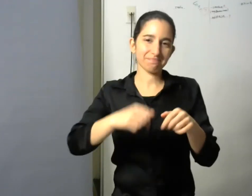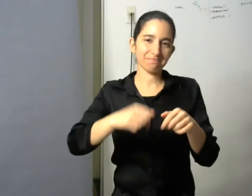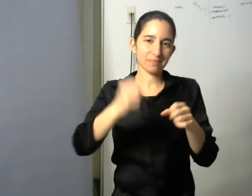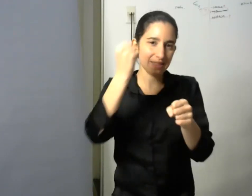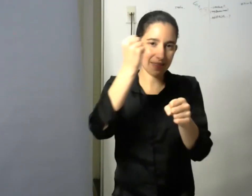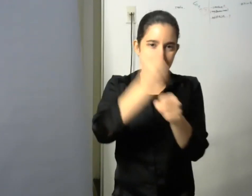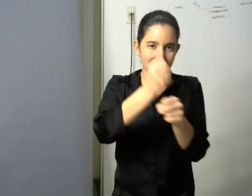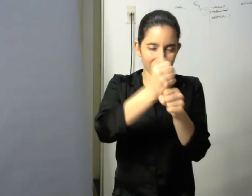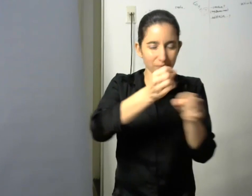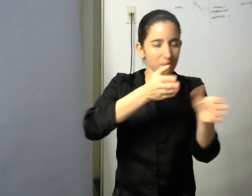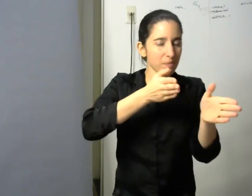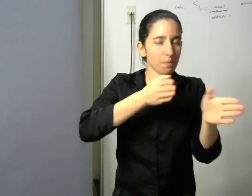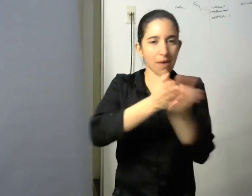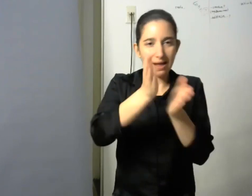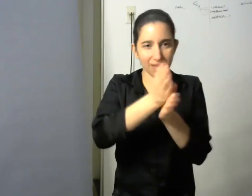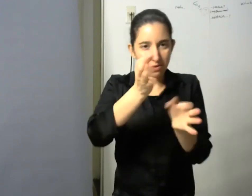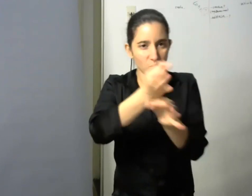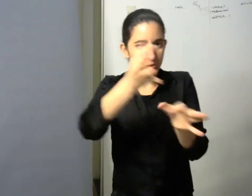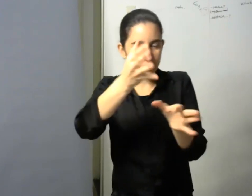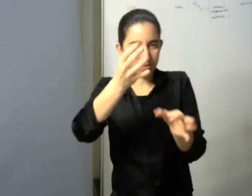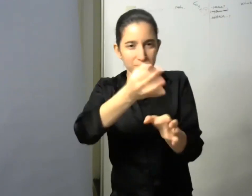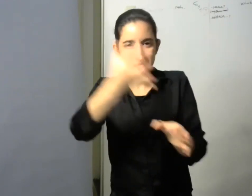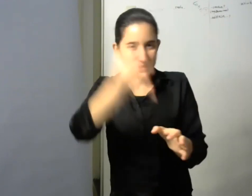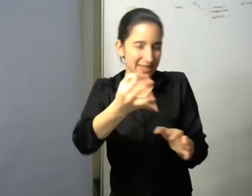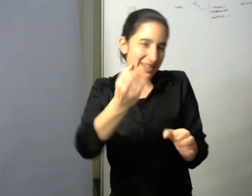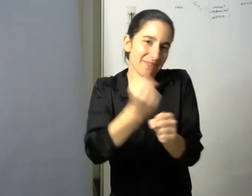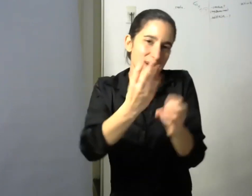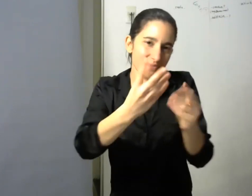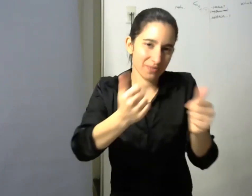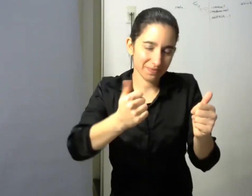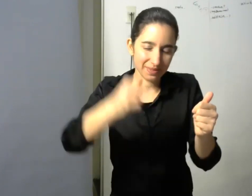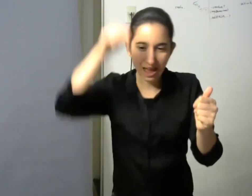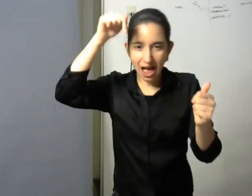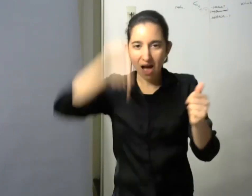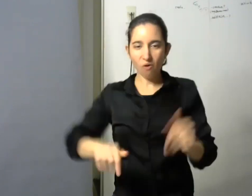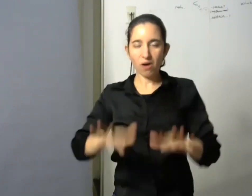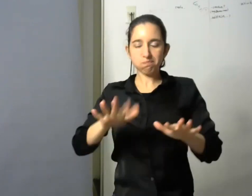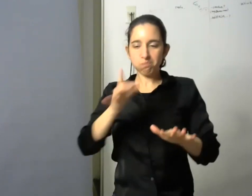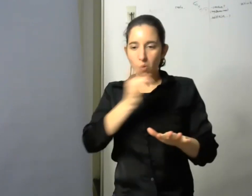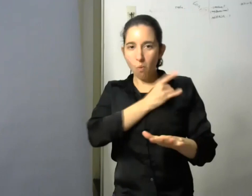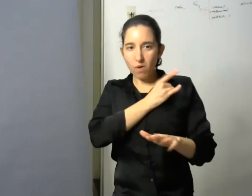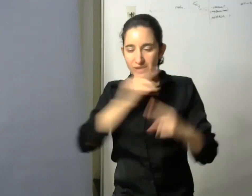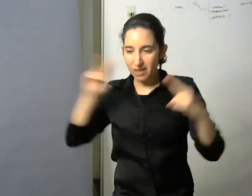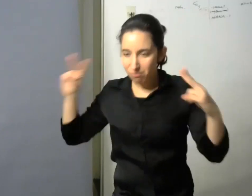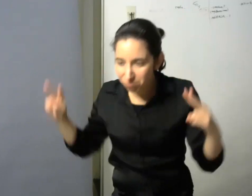y es reencontrarme con la facultad y reencontrarme con la universidad después de haberme retirado hace algo más de dos años